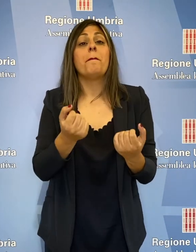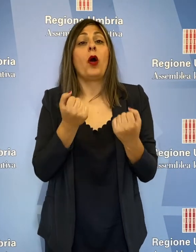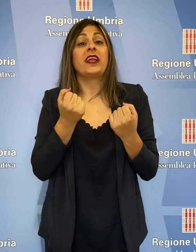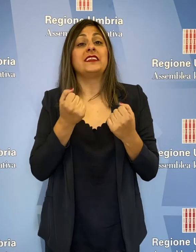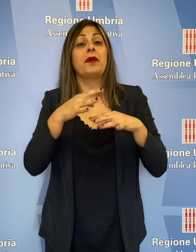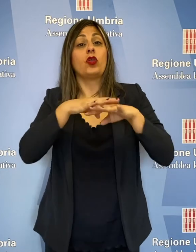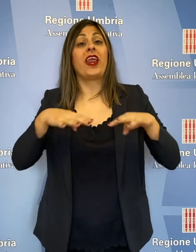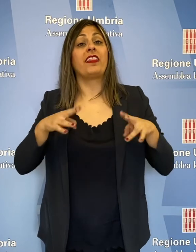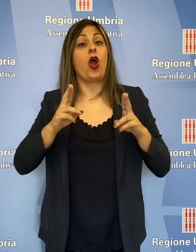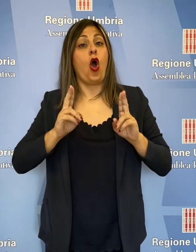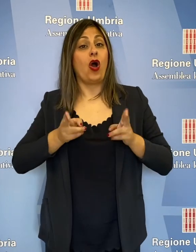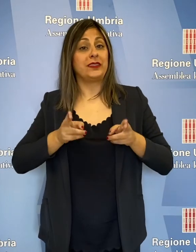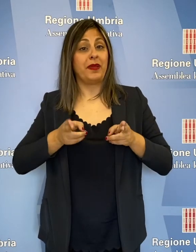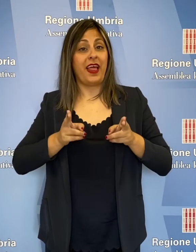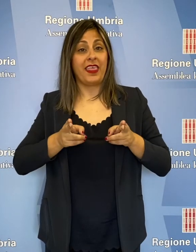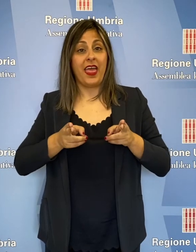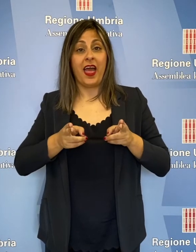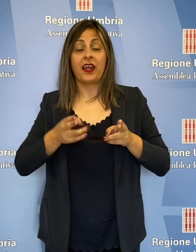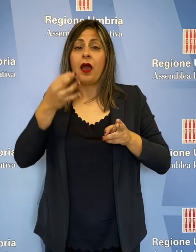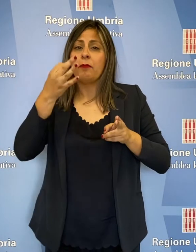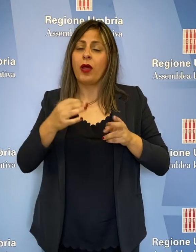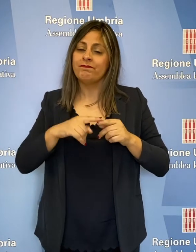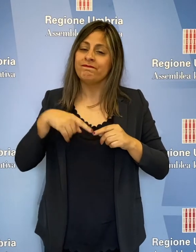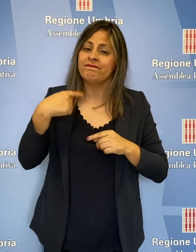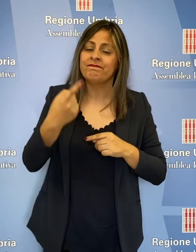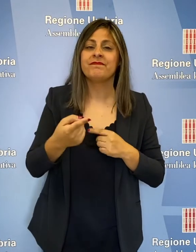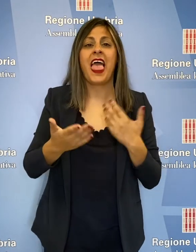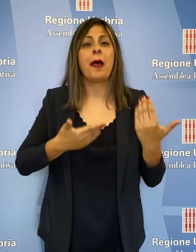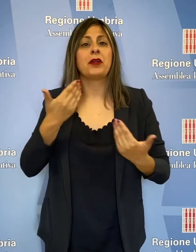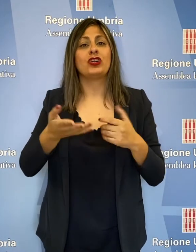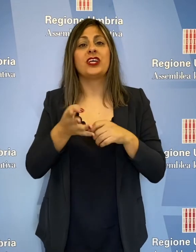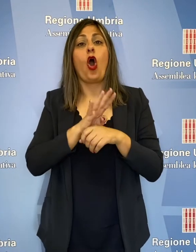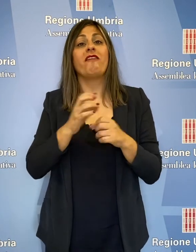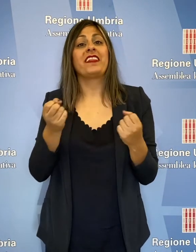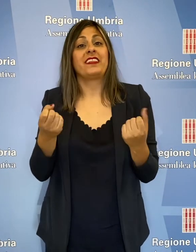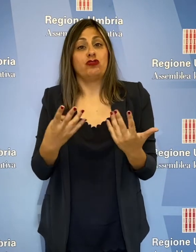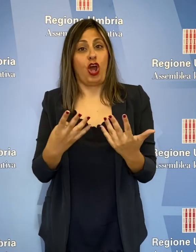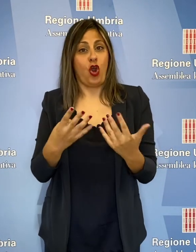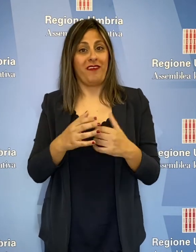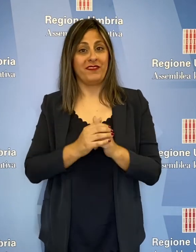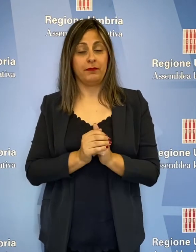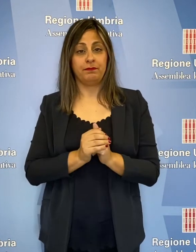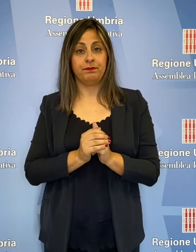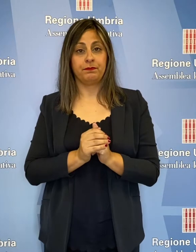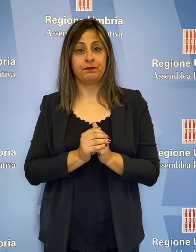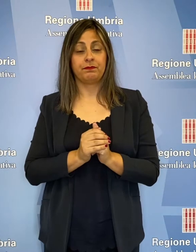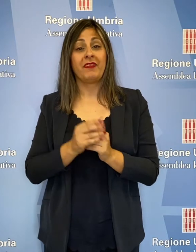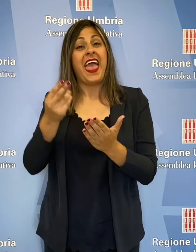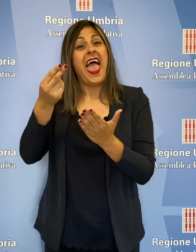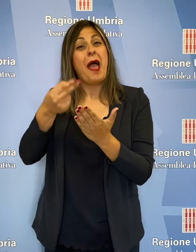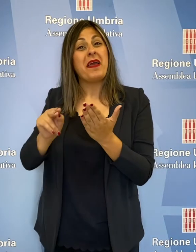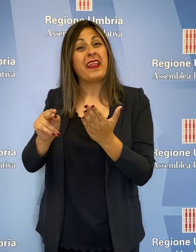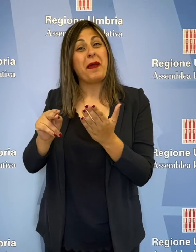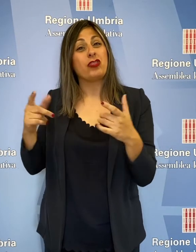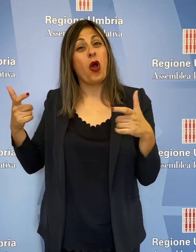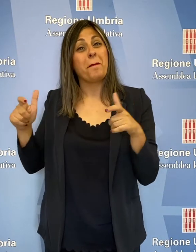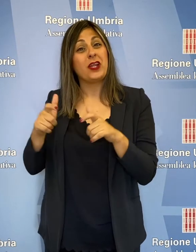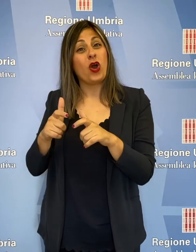di potenziamento della rete ospedaliera conseguente all'emergenza Covid-19, bocciato l'emendamento della